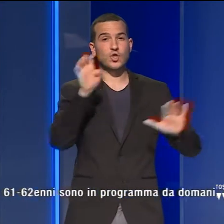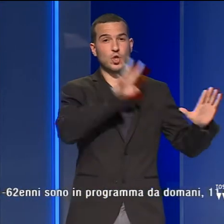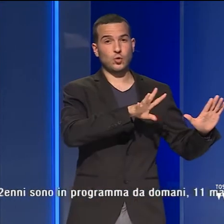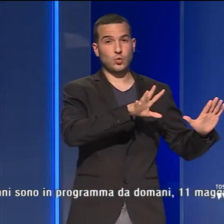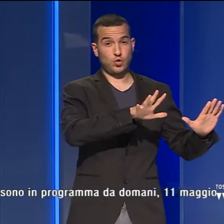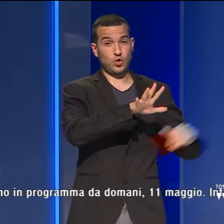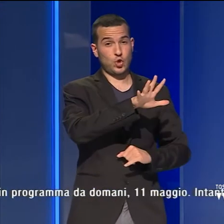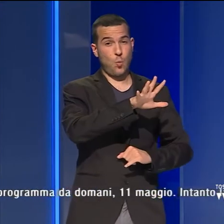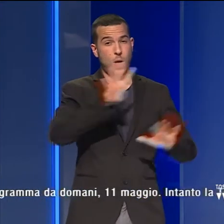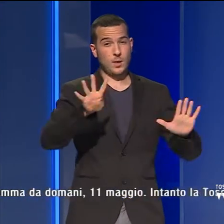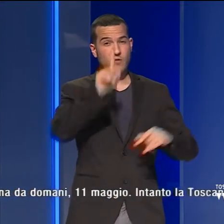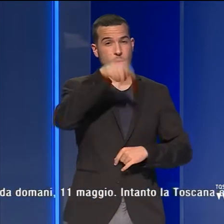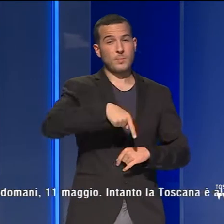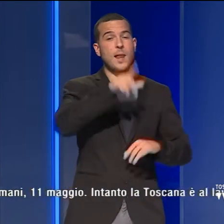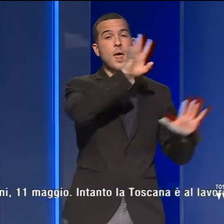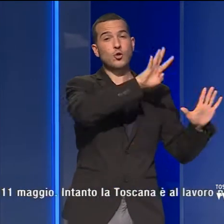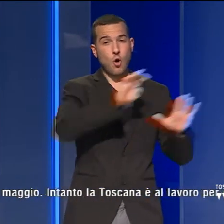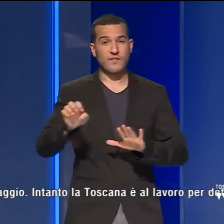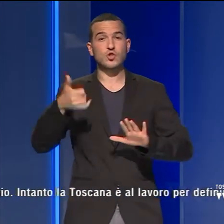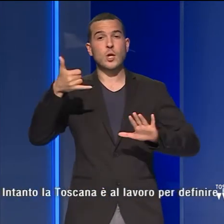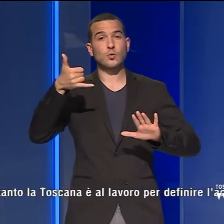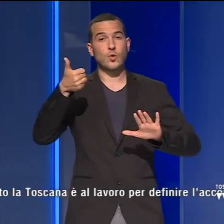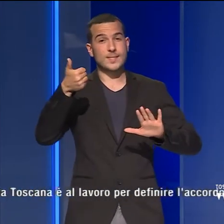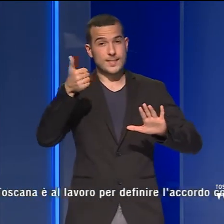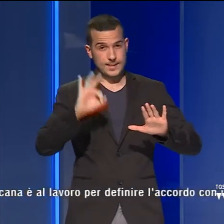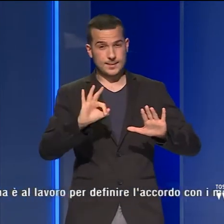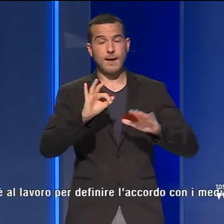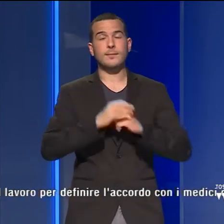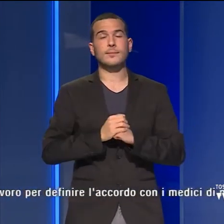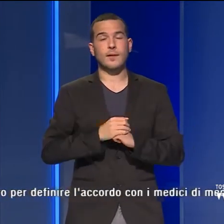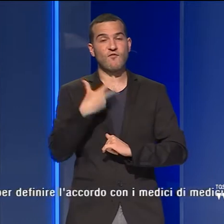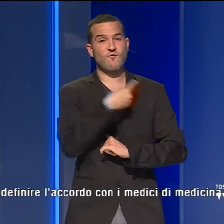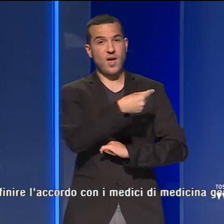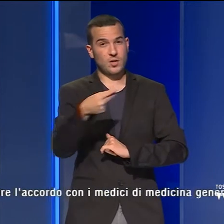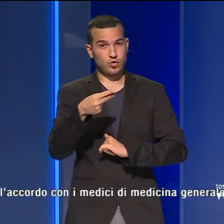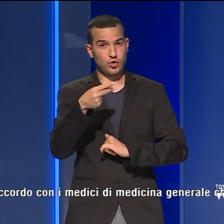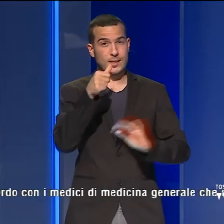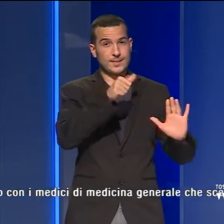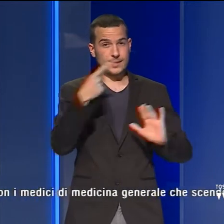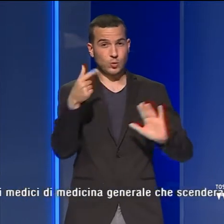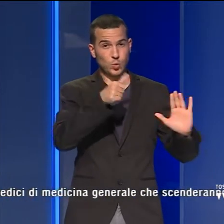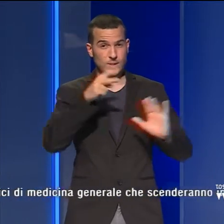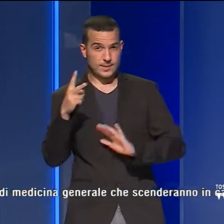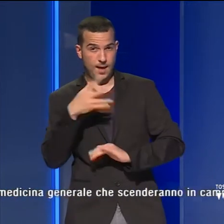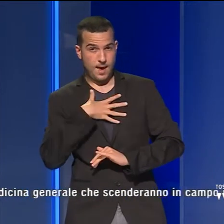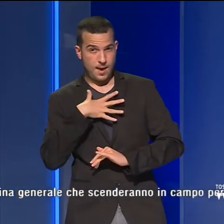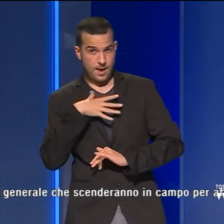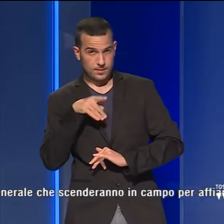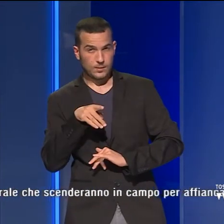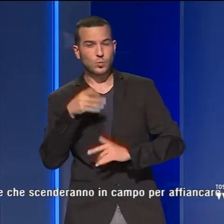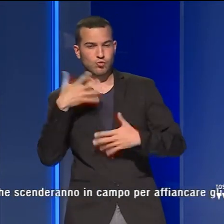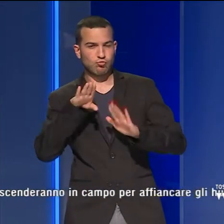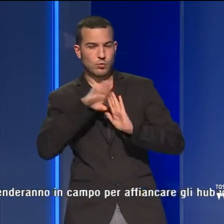e nel 1960. Le somministrazioni per il 61 o 62 anni sono in